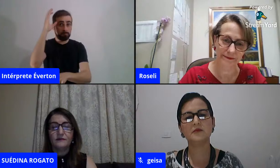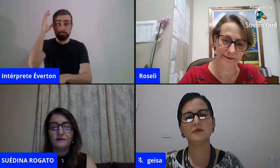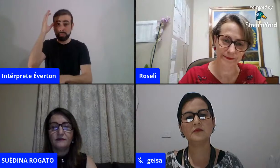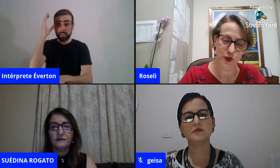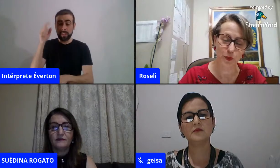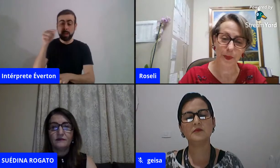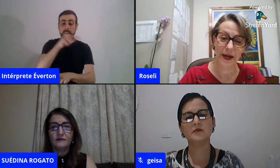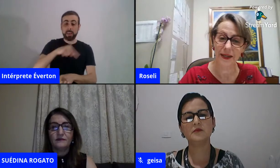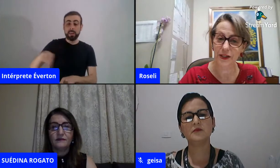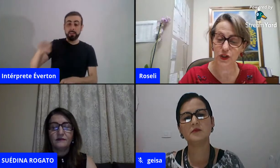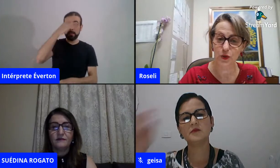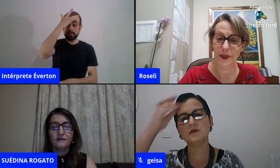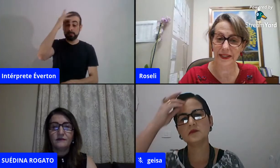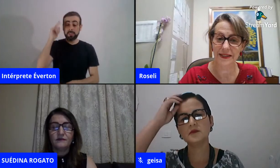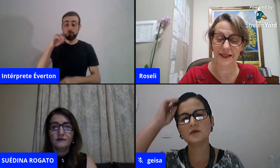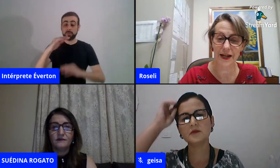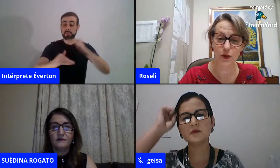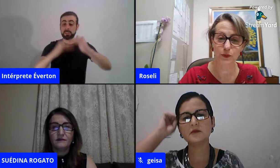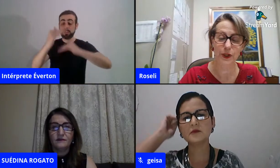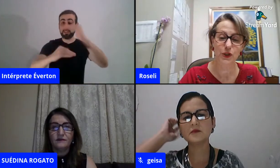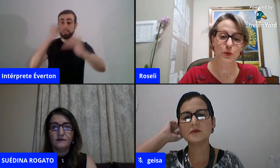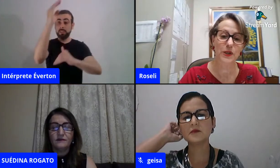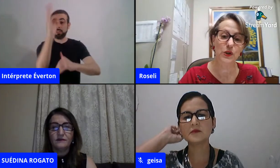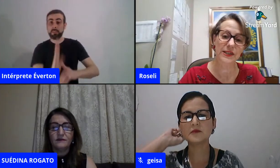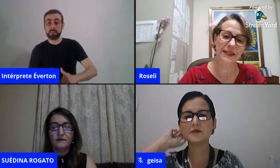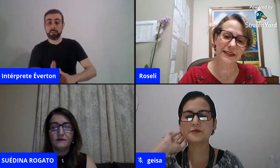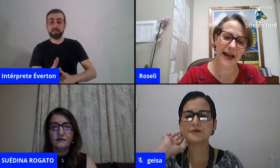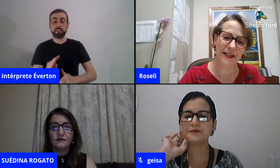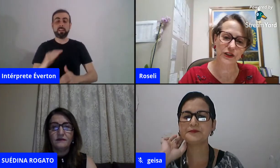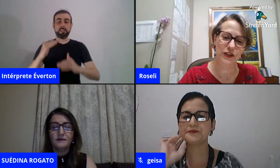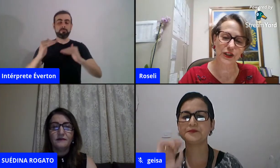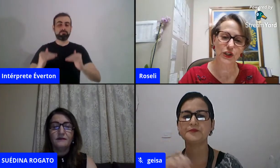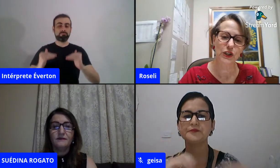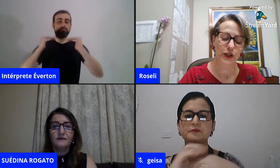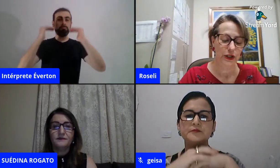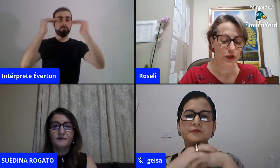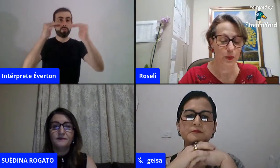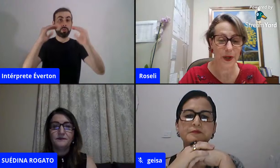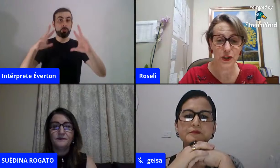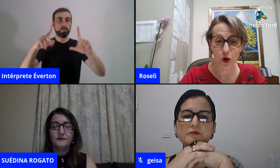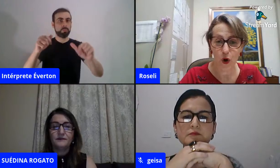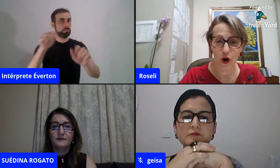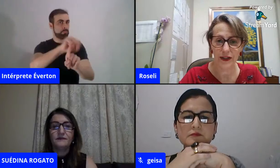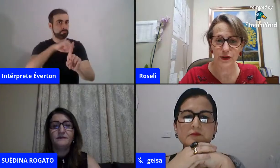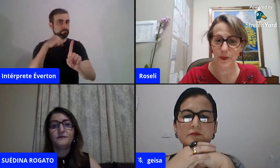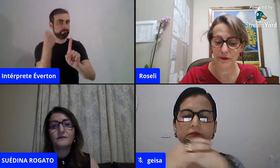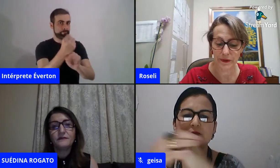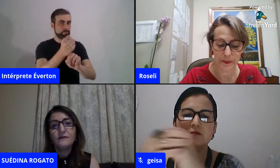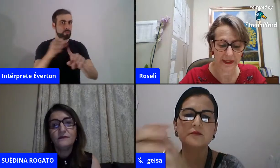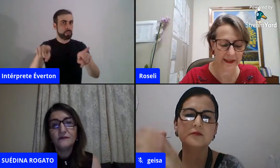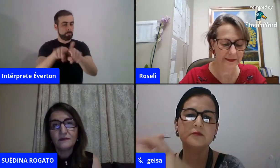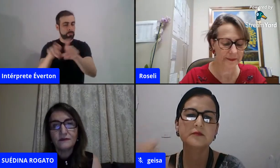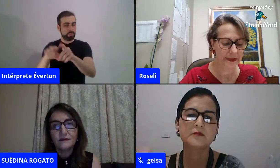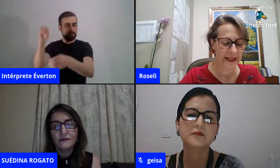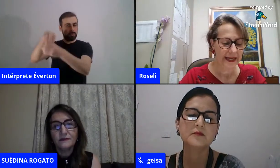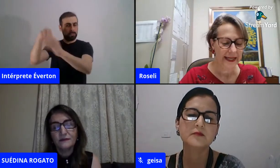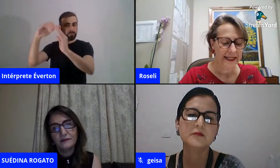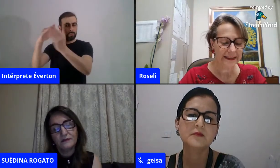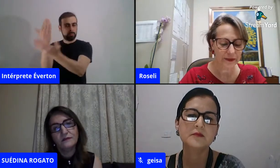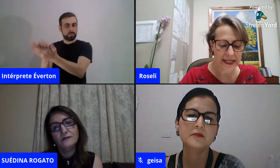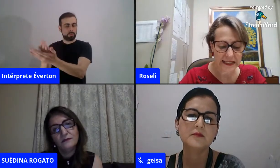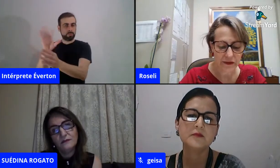história de um país, de uma nação, de uma sociedade, de uma escola, de uma família.